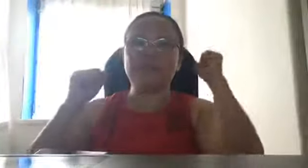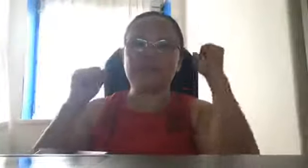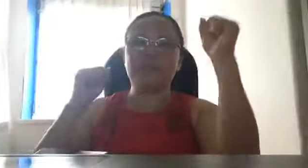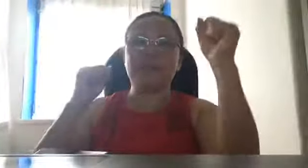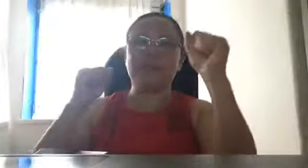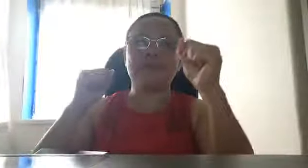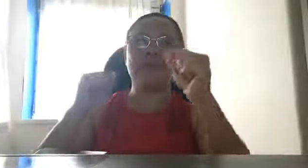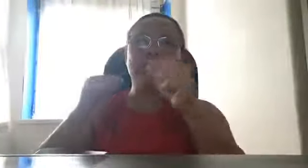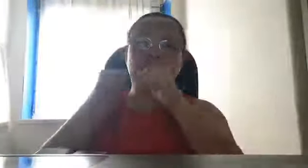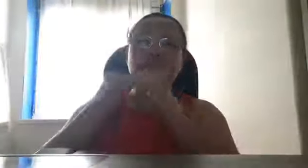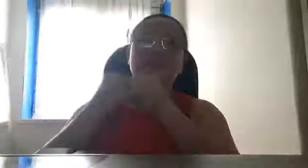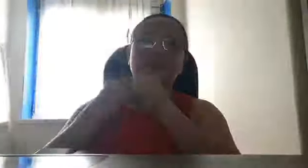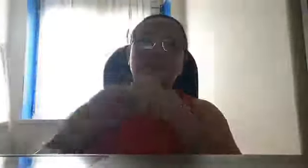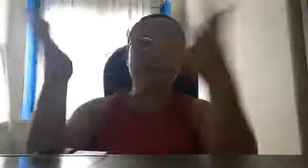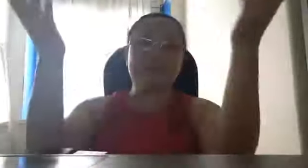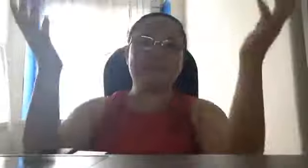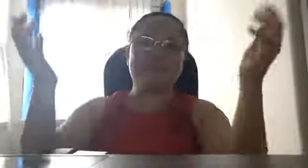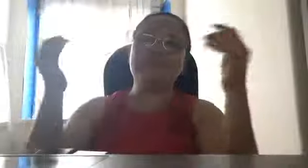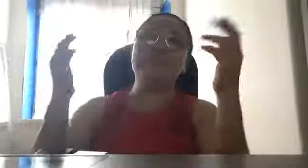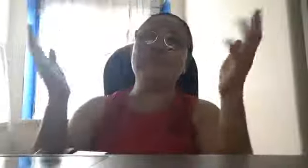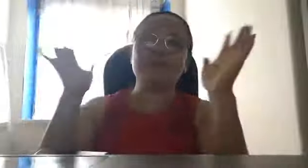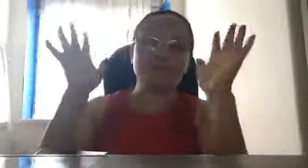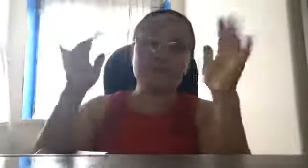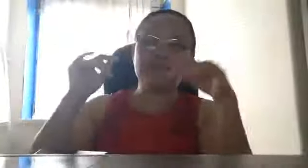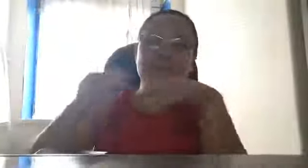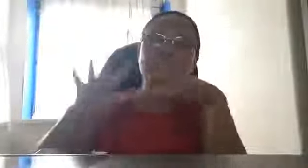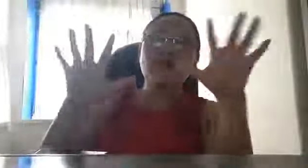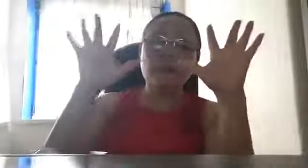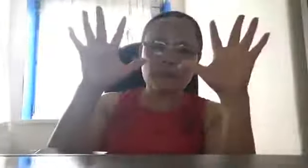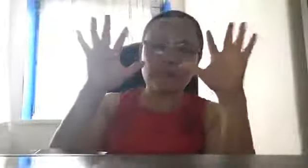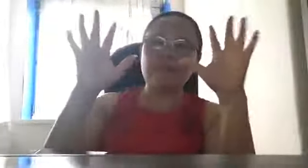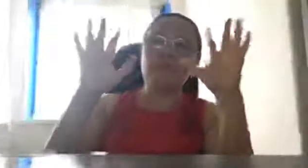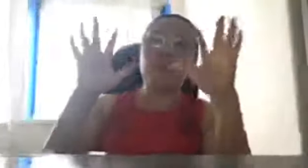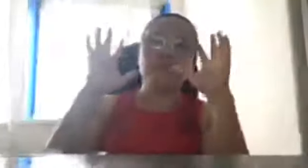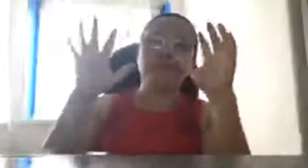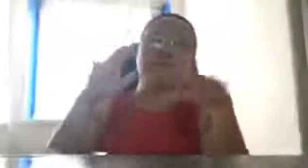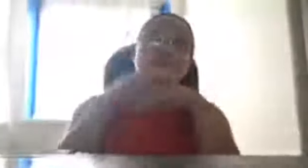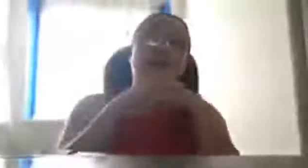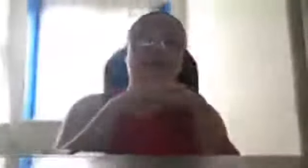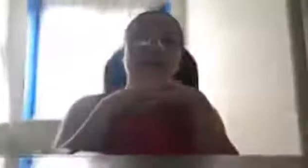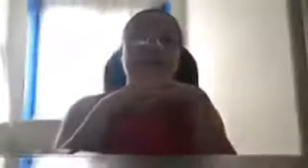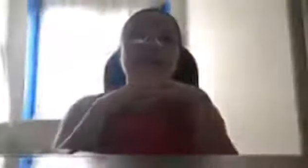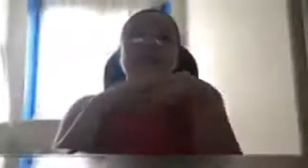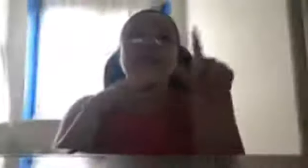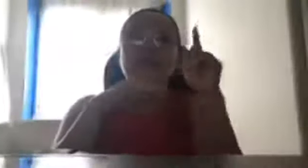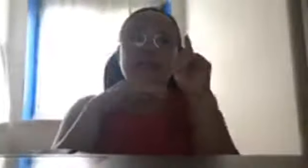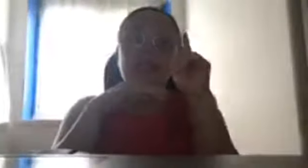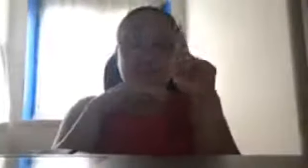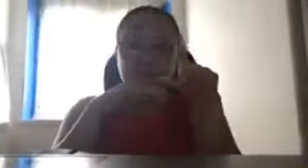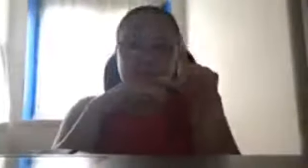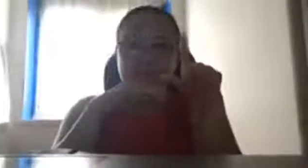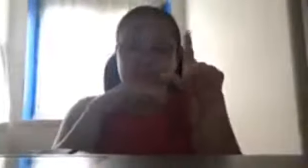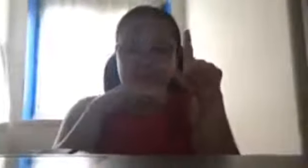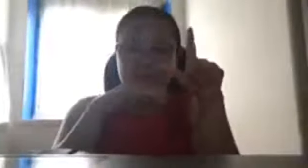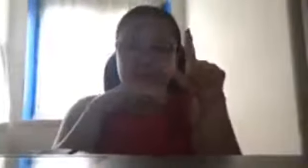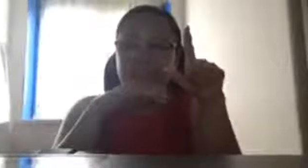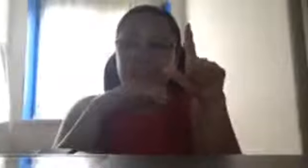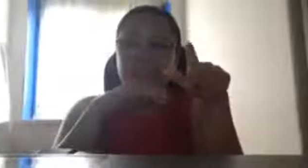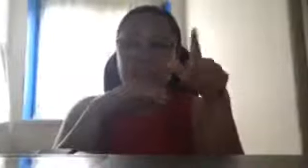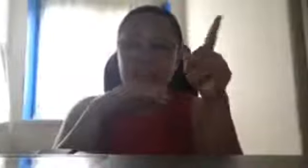tapang ko, hawak ako ng baril, mag-MP ako, never. Huwag po nyo yan gagawin. Kaya, kayo po dyan, mga bata, na nag